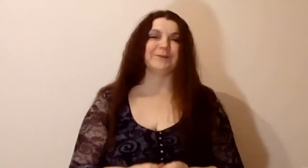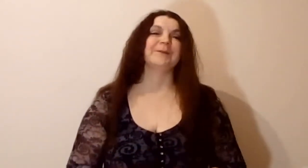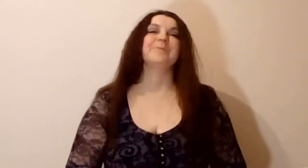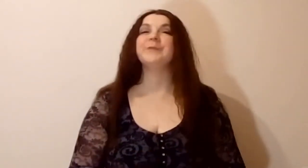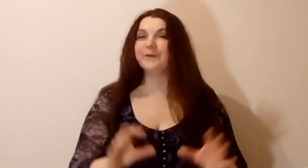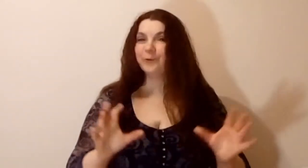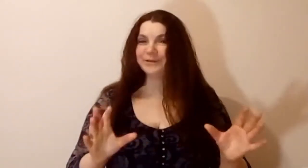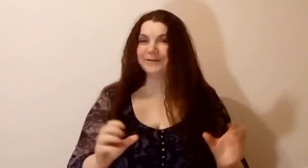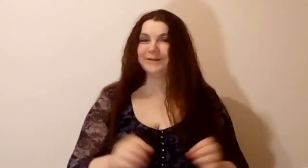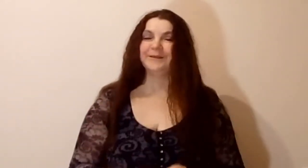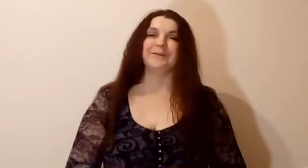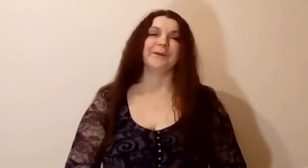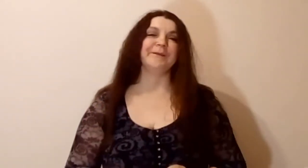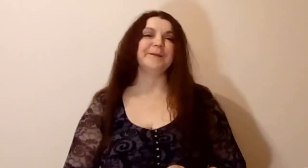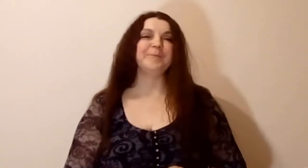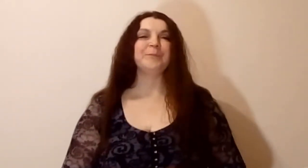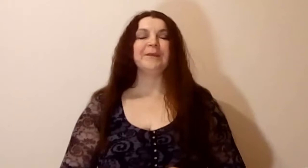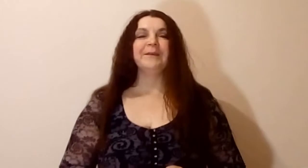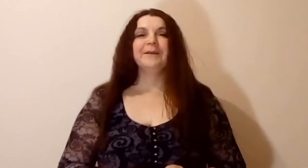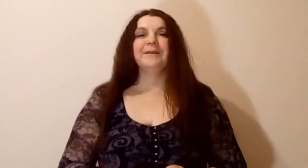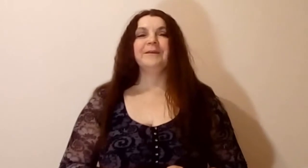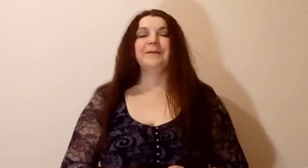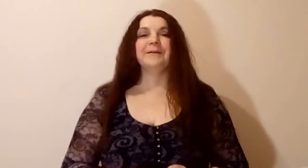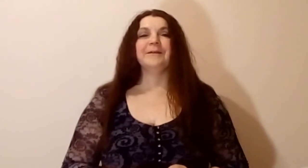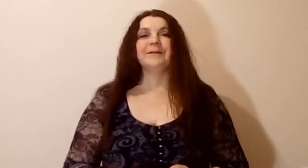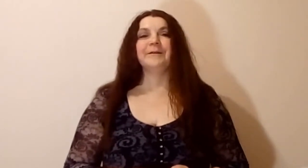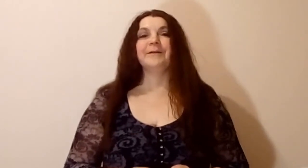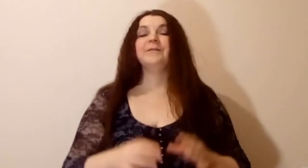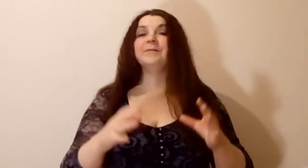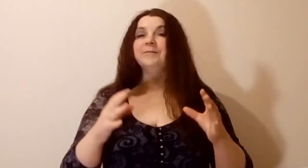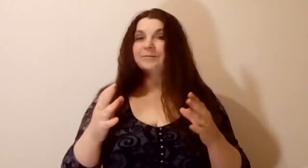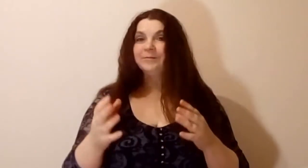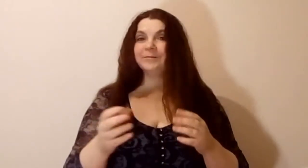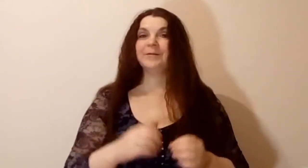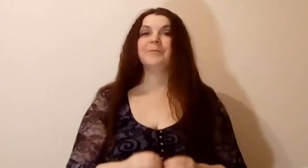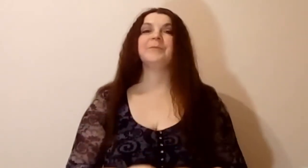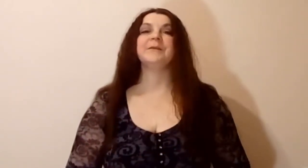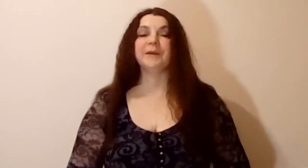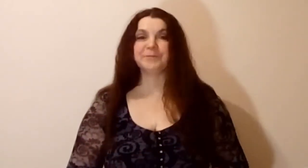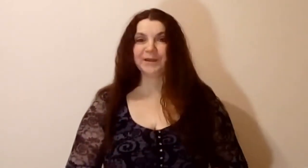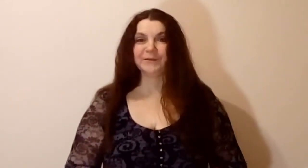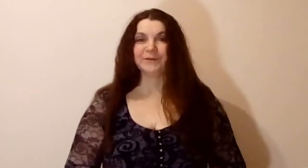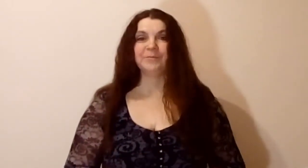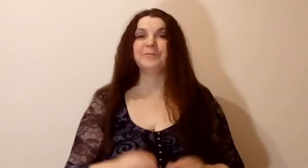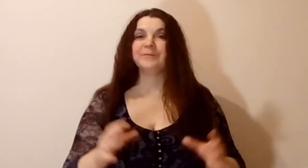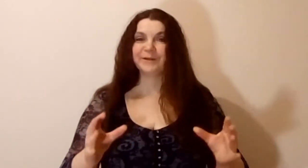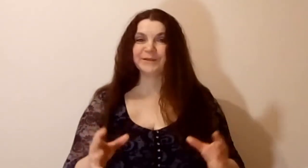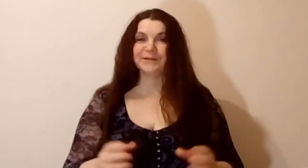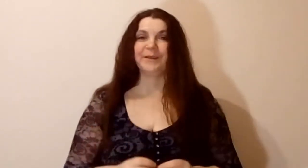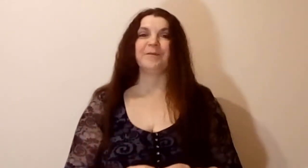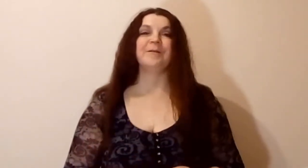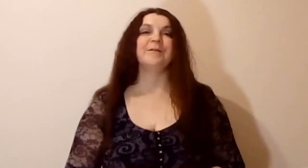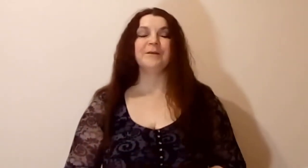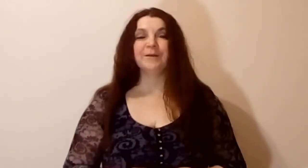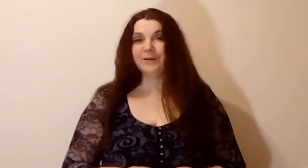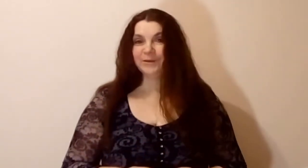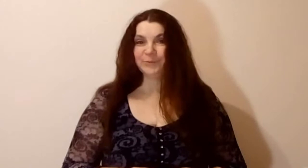очень сильно интересно. И я общаюсь каждый день с